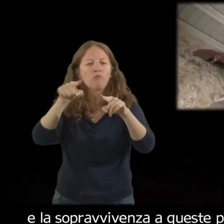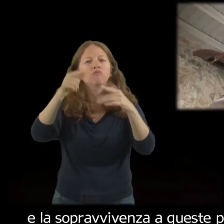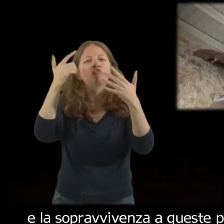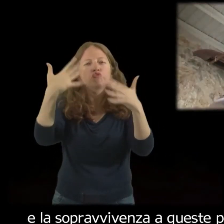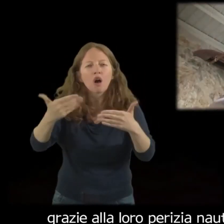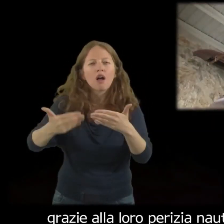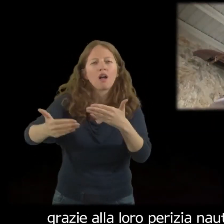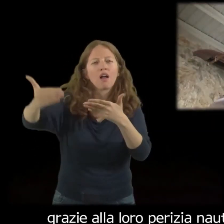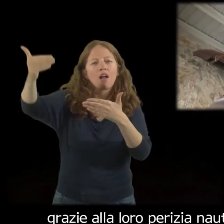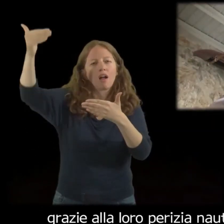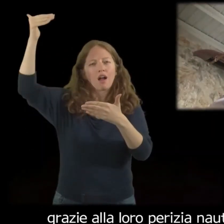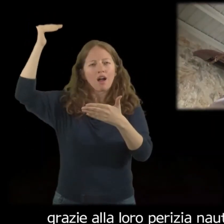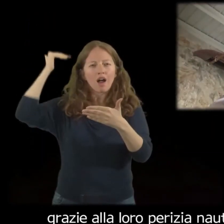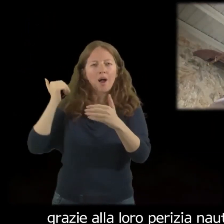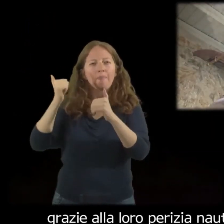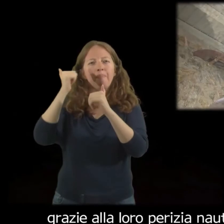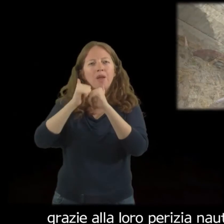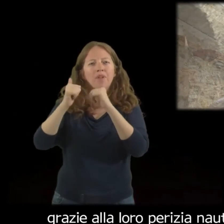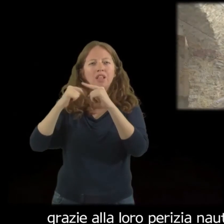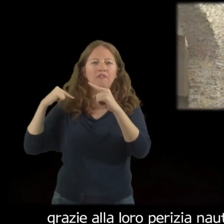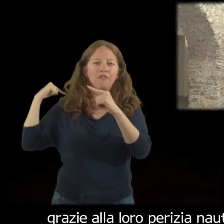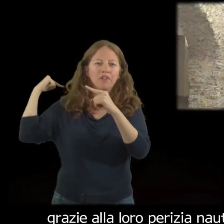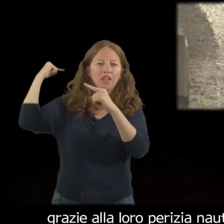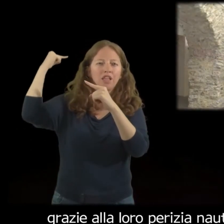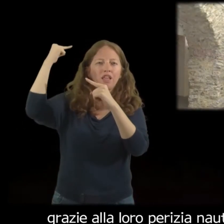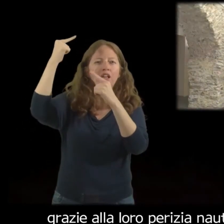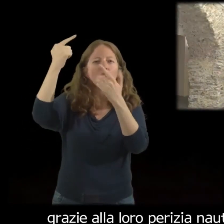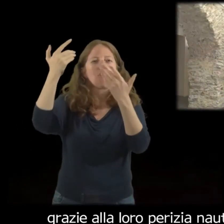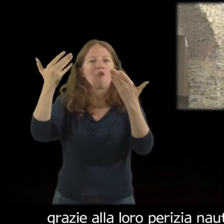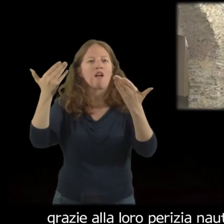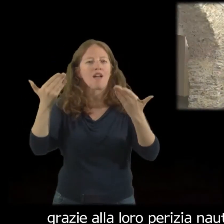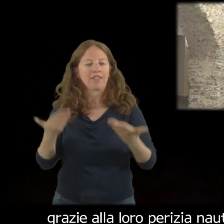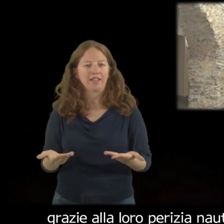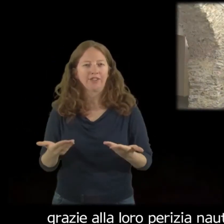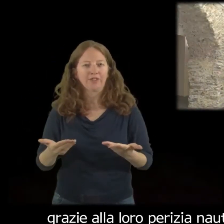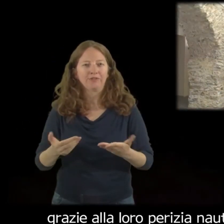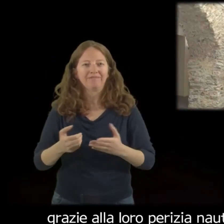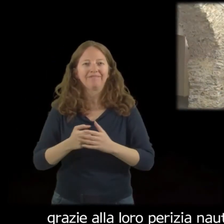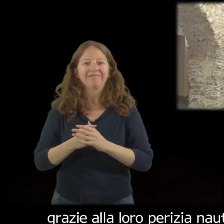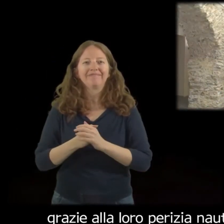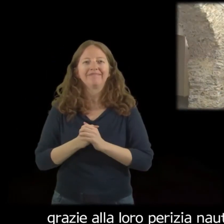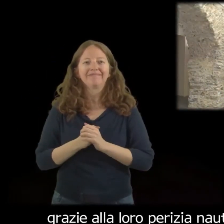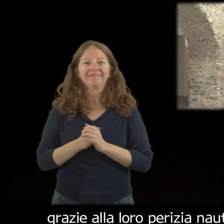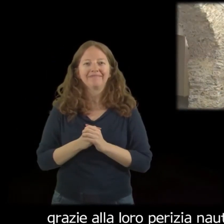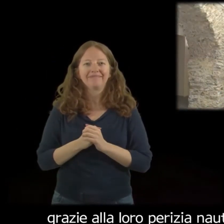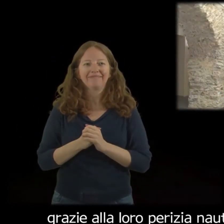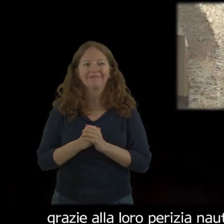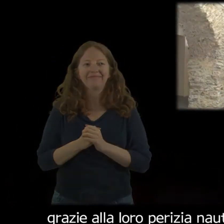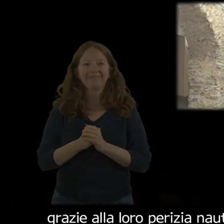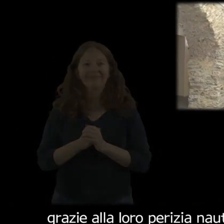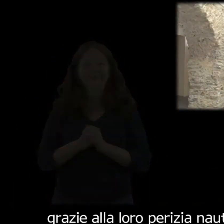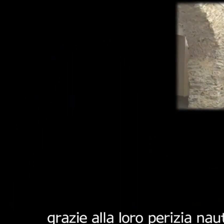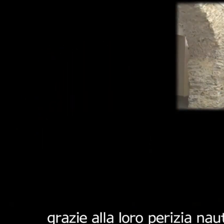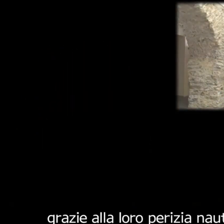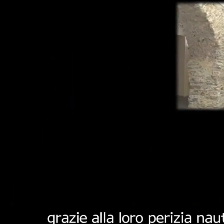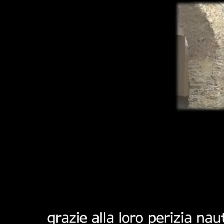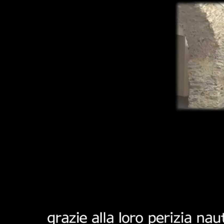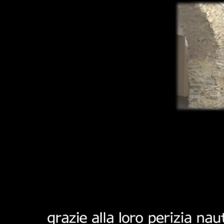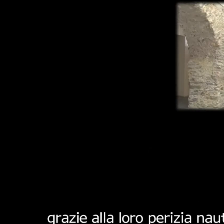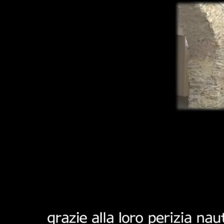dell'Oceania che, dai tempi delle migrazioni preistoriche, grazie alla loro perizia nautica, si sono insediati nelle isole disperse